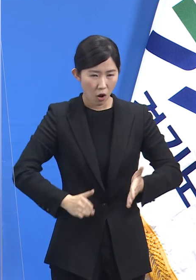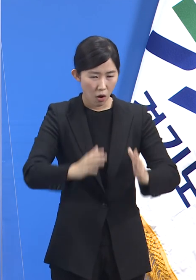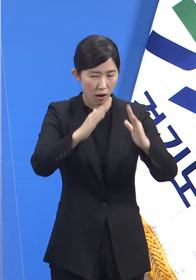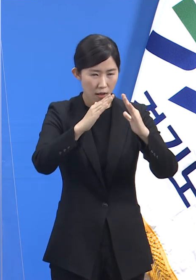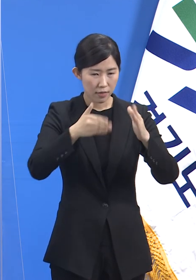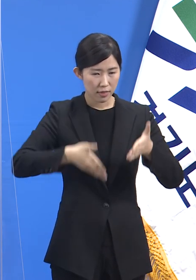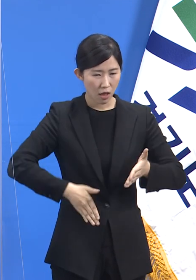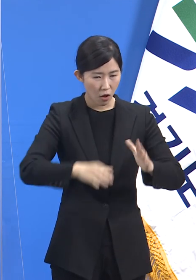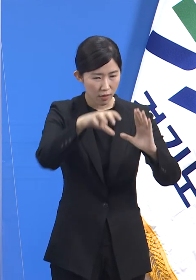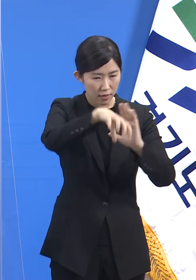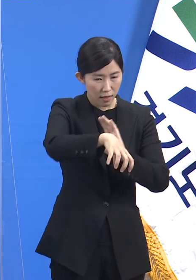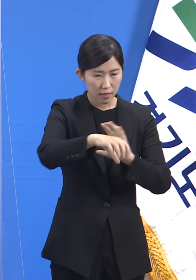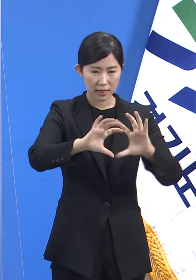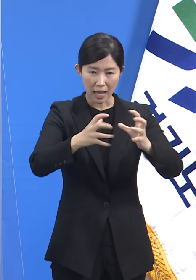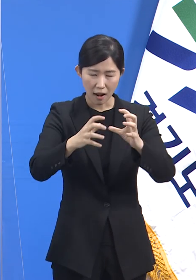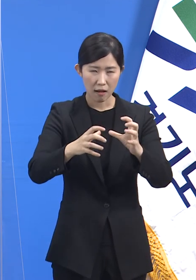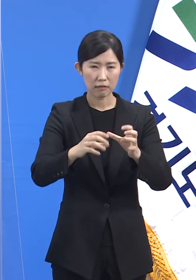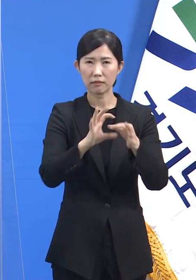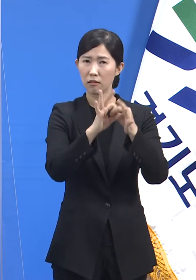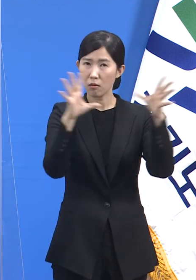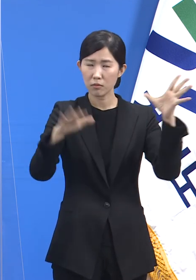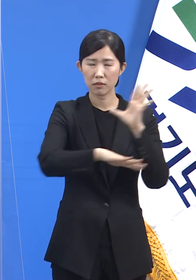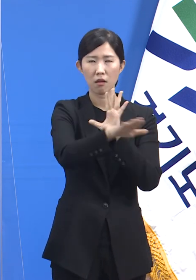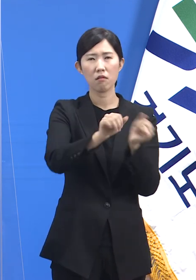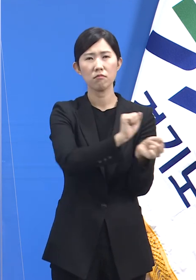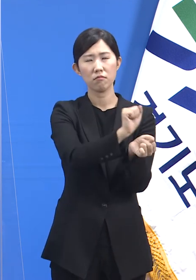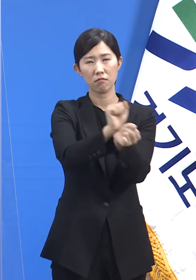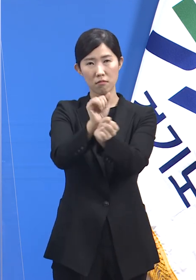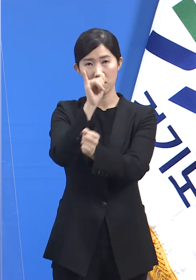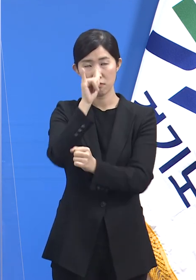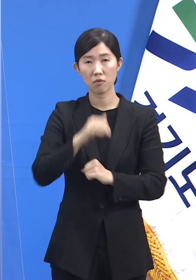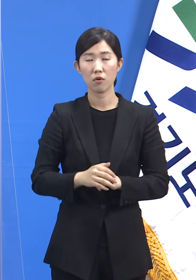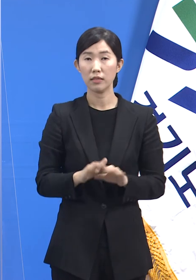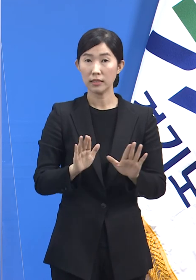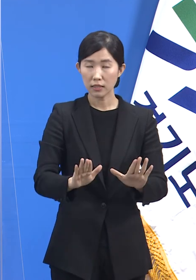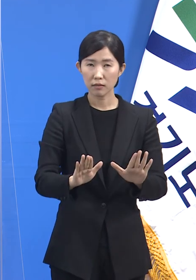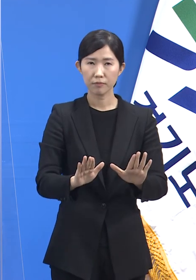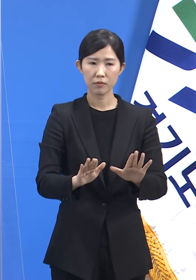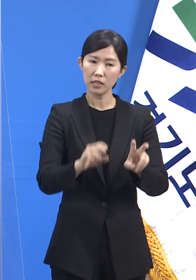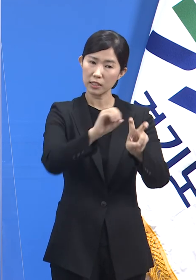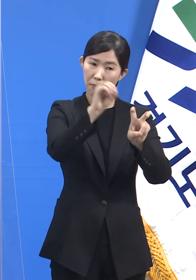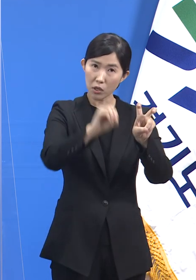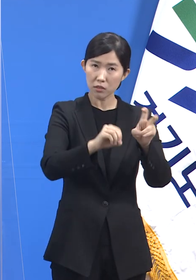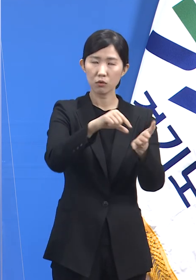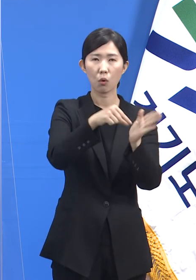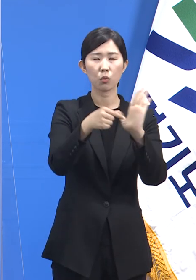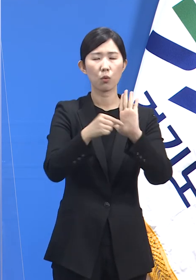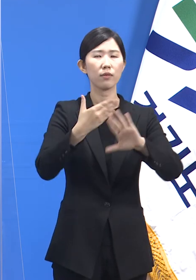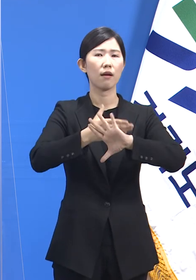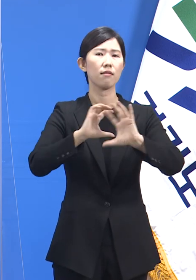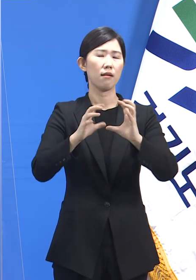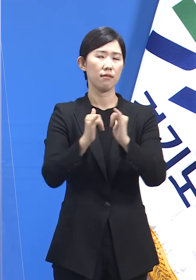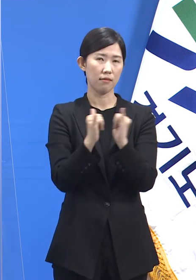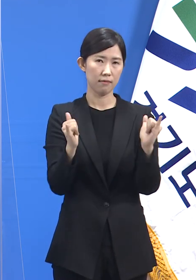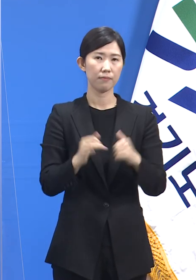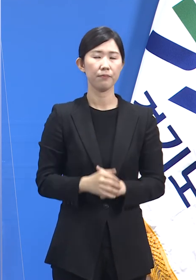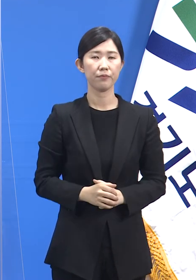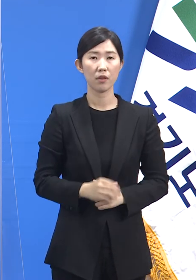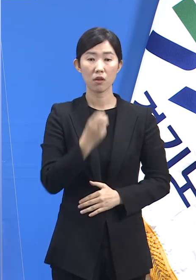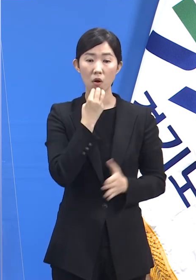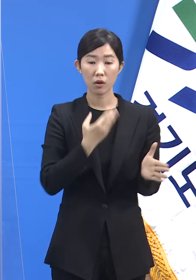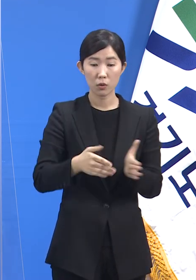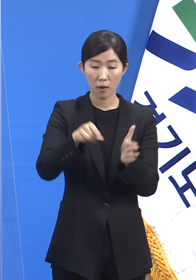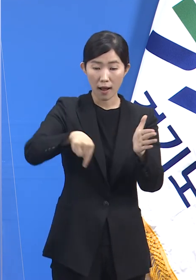여전히 20%가량의 확진자는 외국 국적자입니다. 경기도에서 살아가는 모든